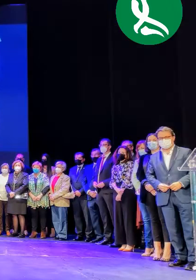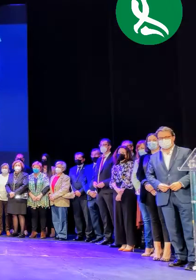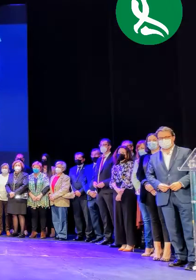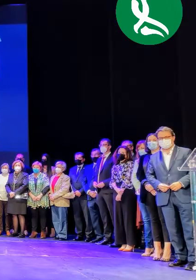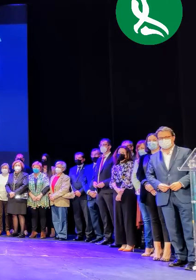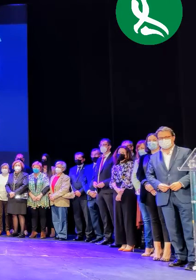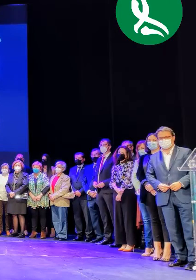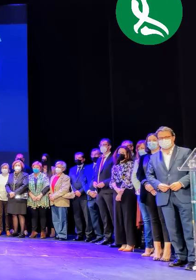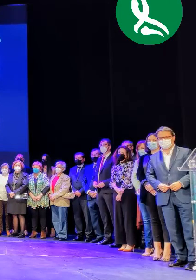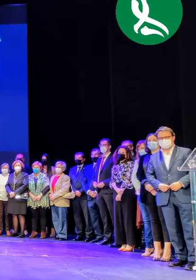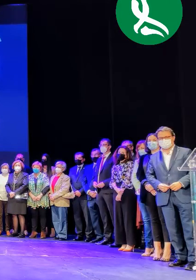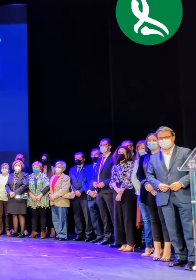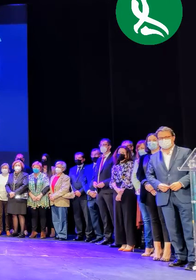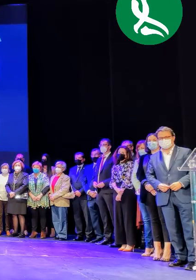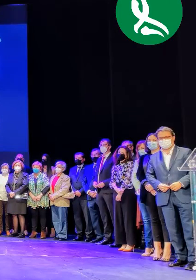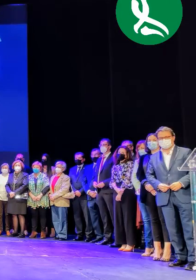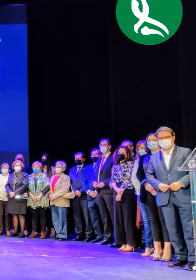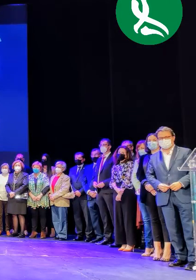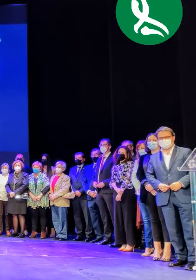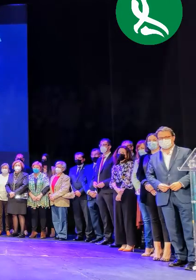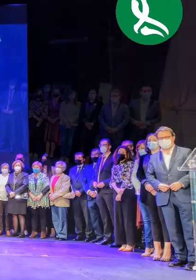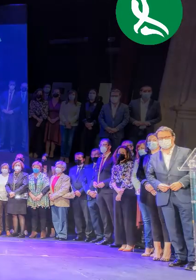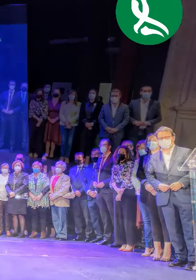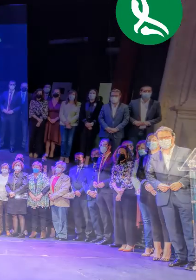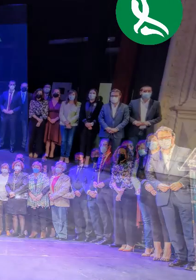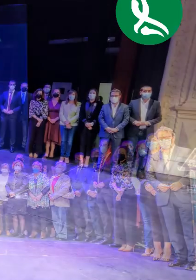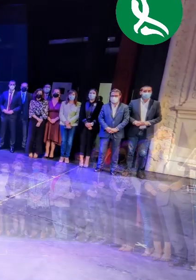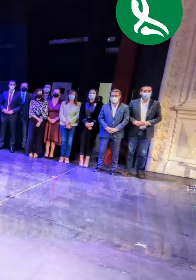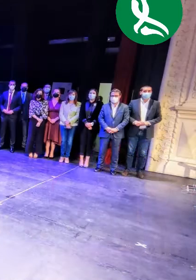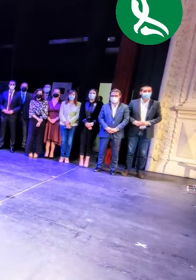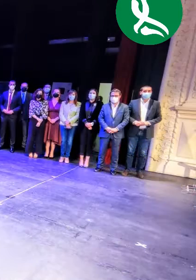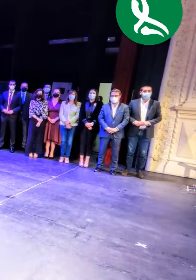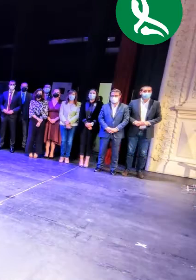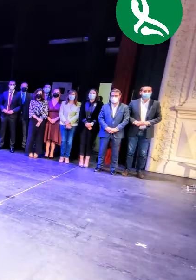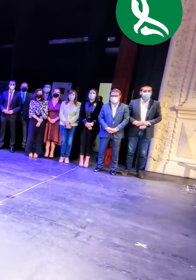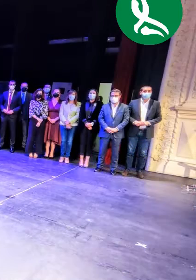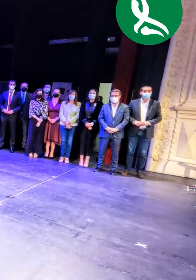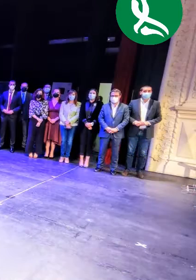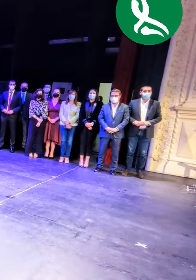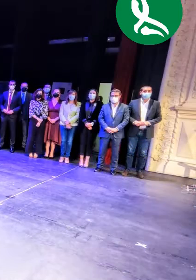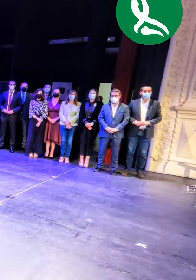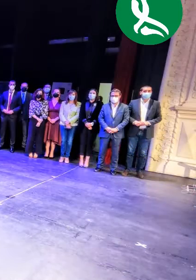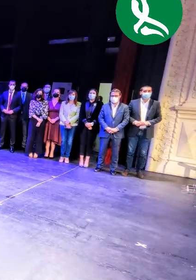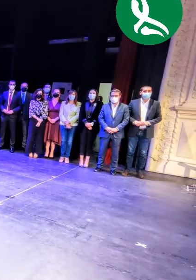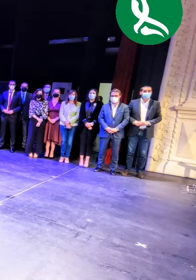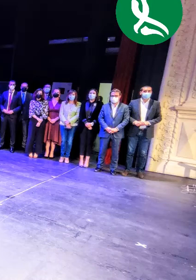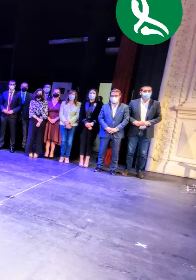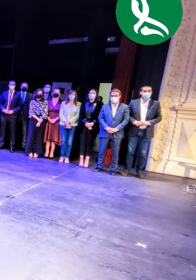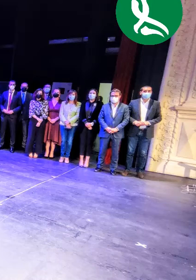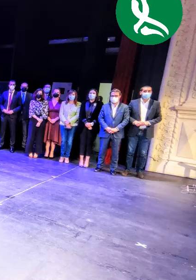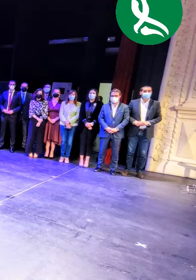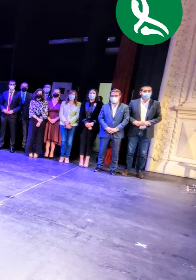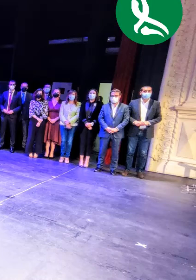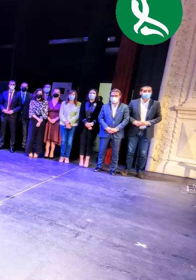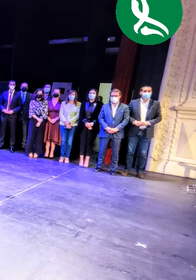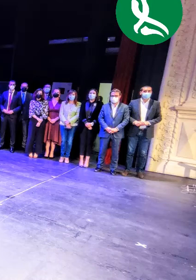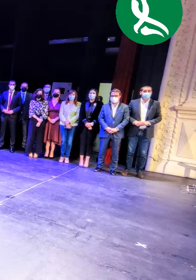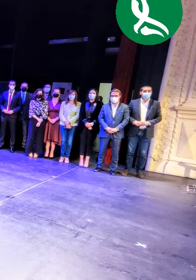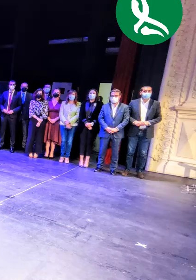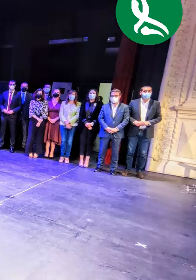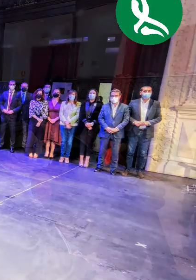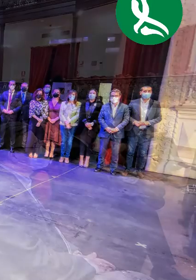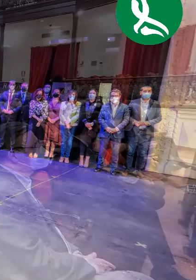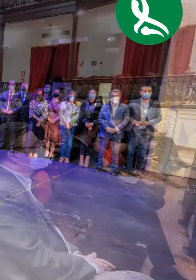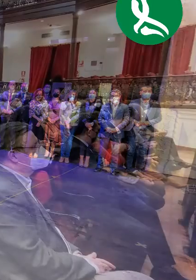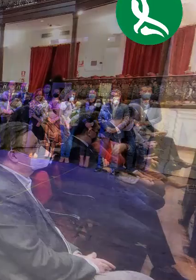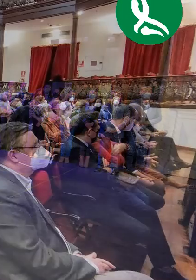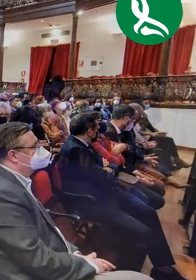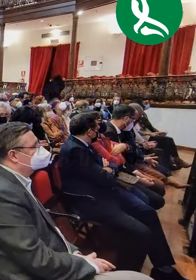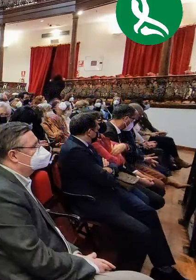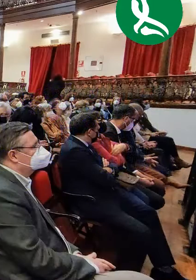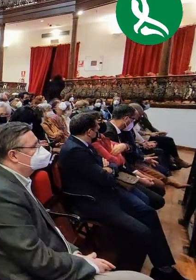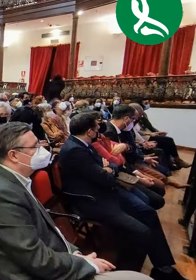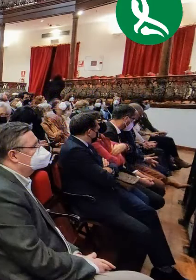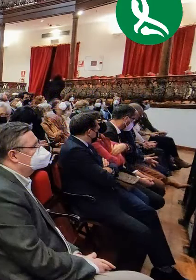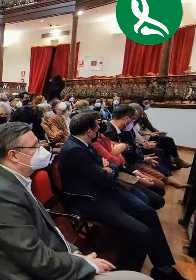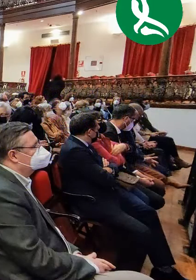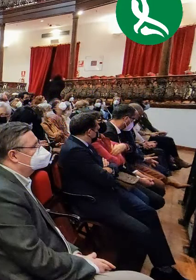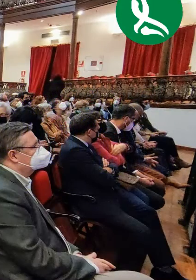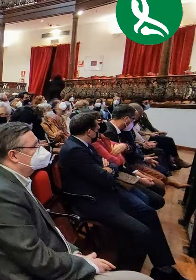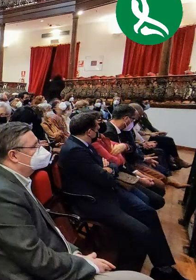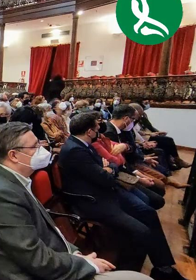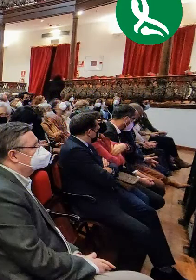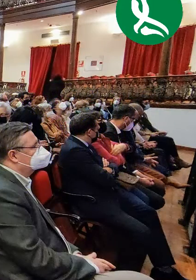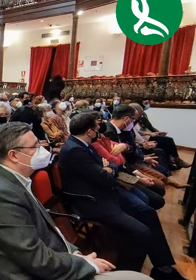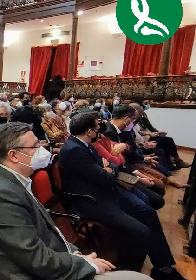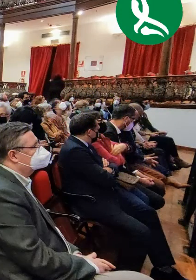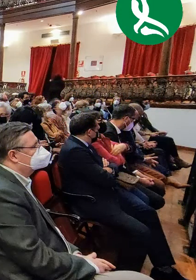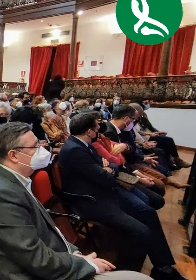estar aquí, hoy en la celebración de un acto entrañable y sencillo que pretende reconocer públicamente la labor de un grupo de mujeres voluntarias en